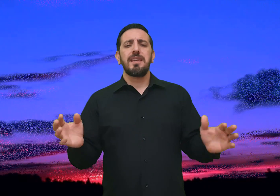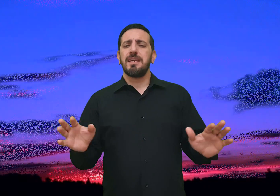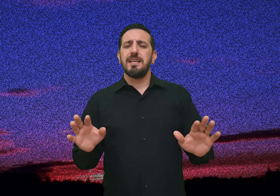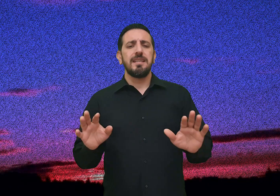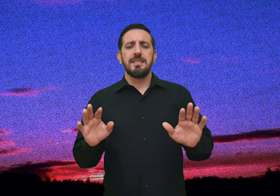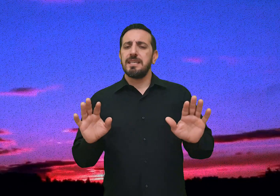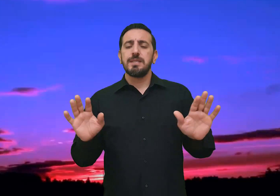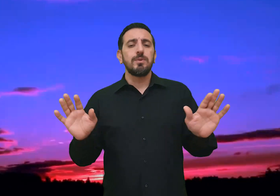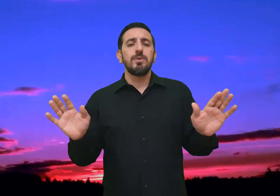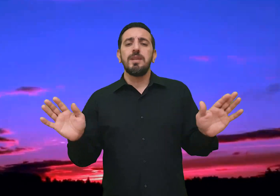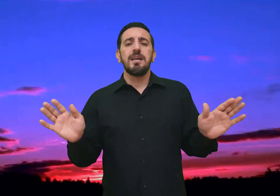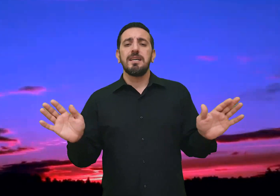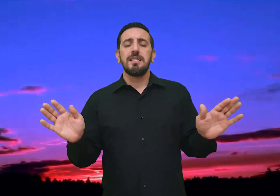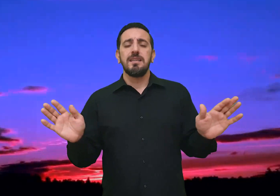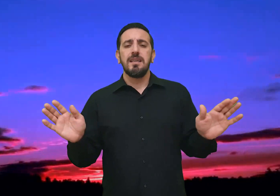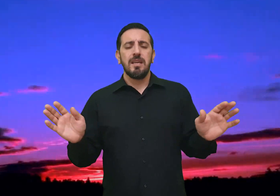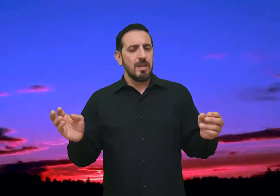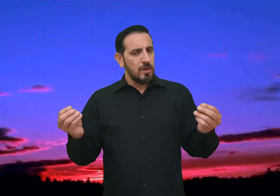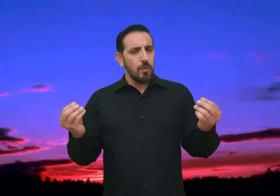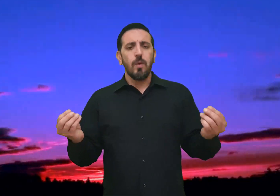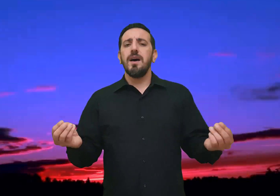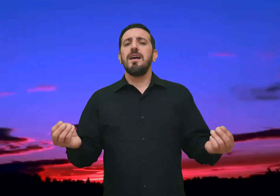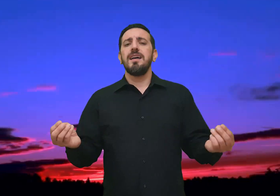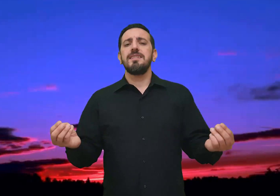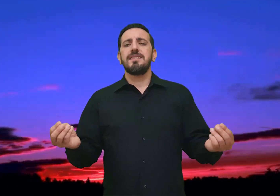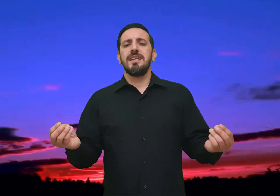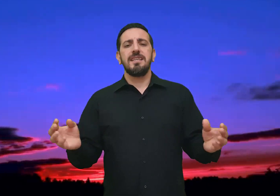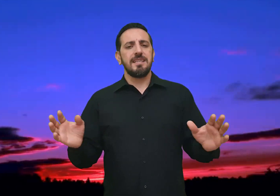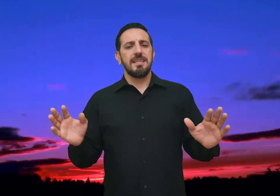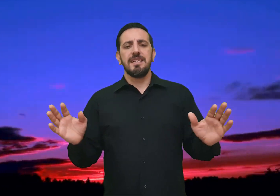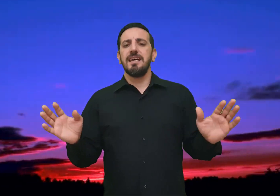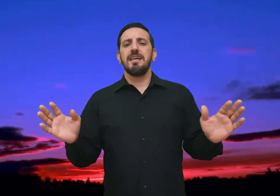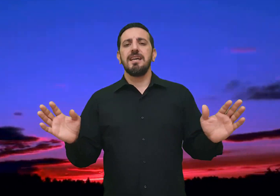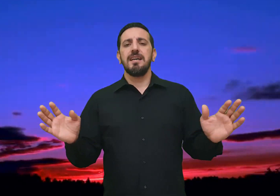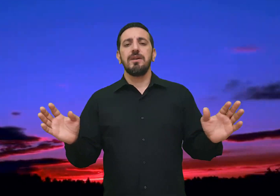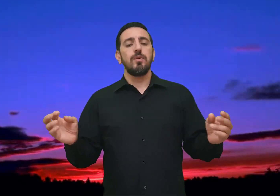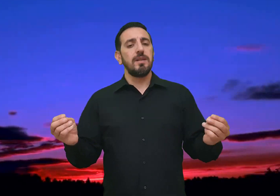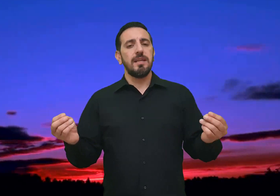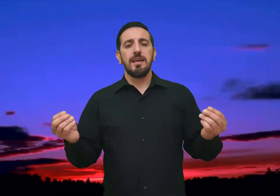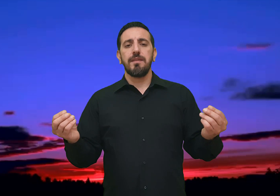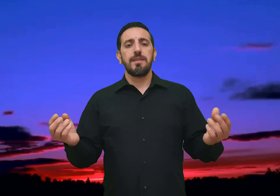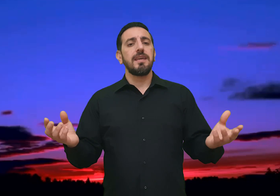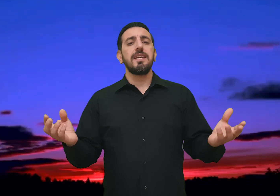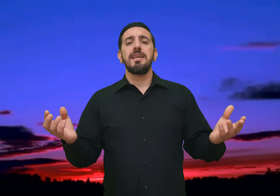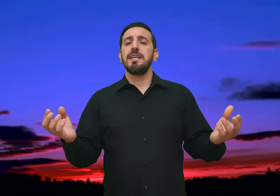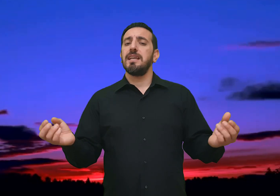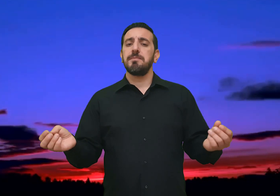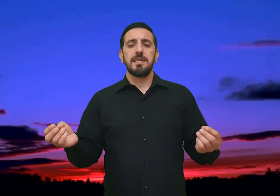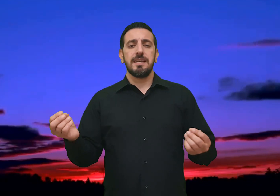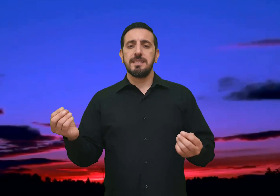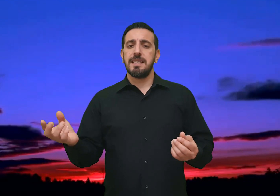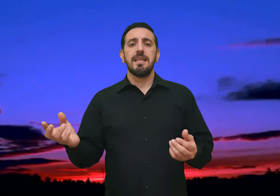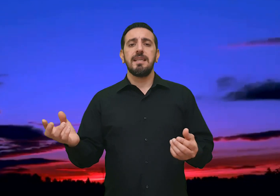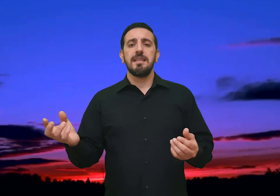لن يزول وأنت الإله الذي لم يزل